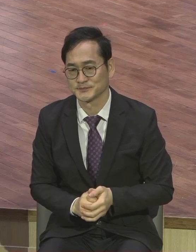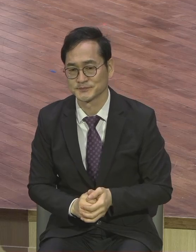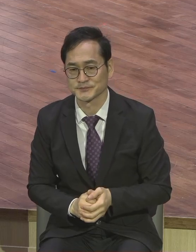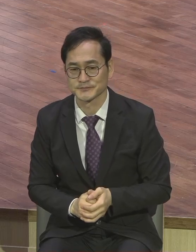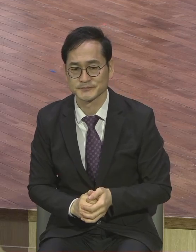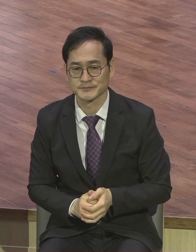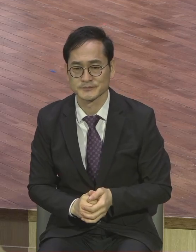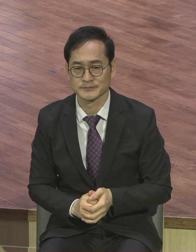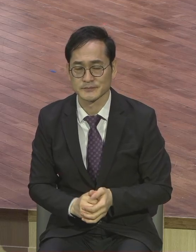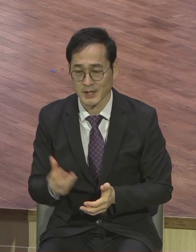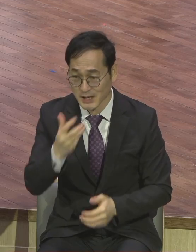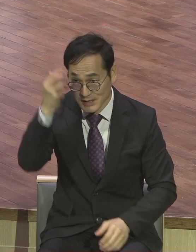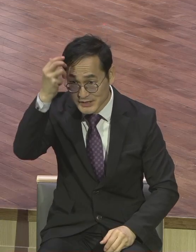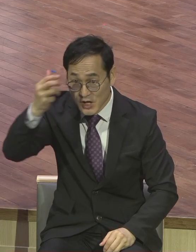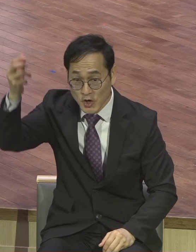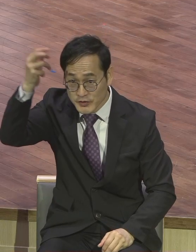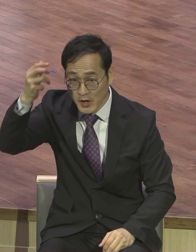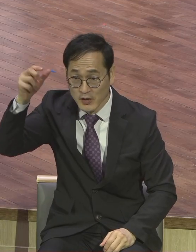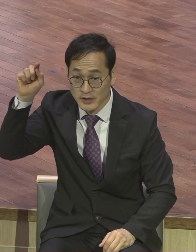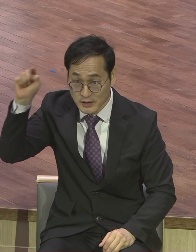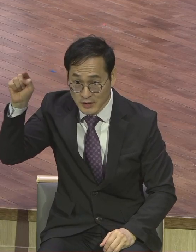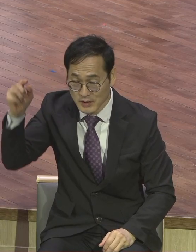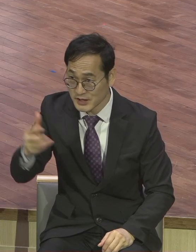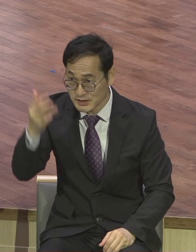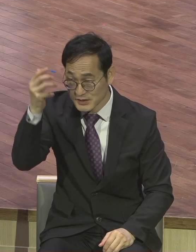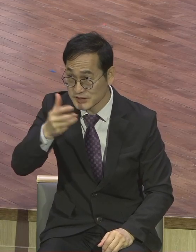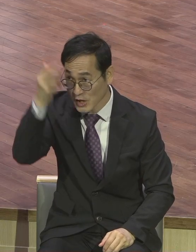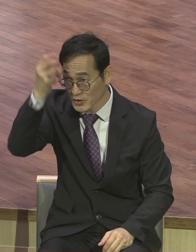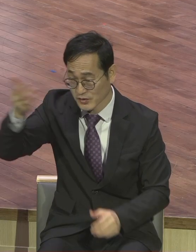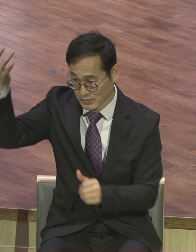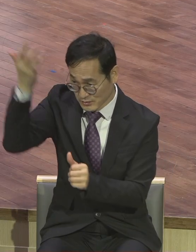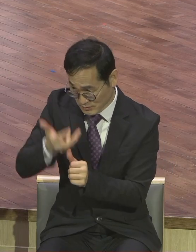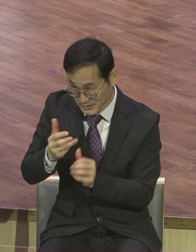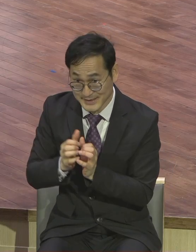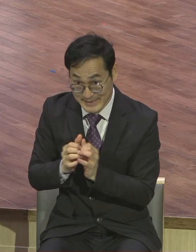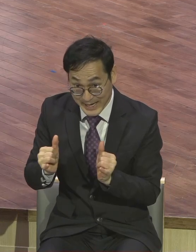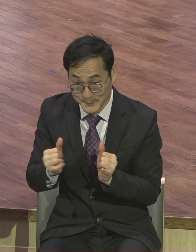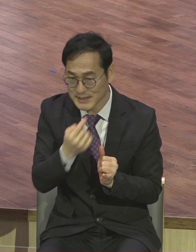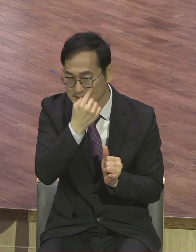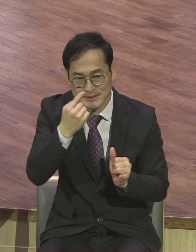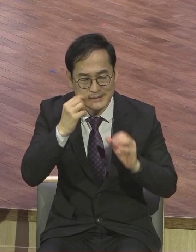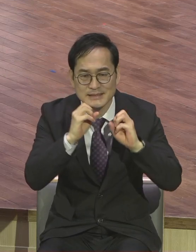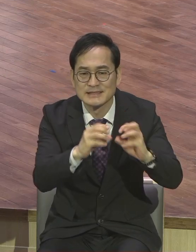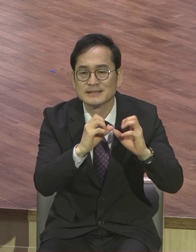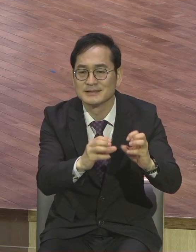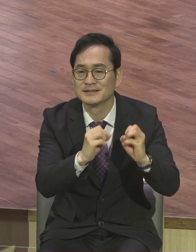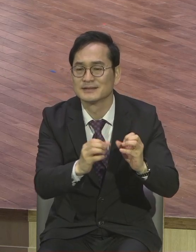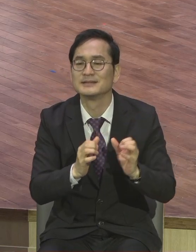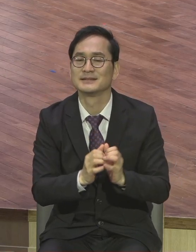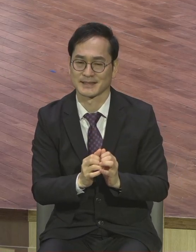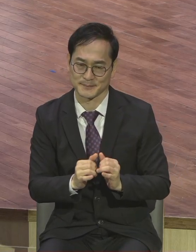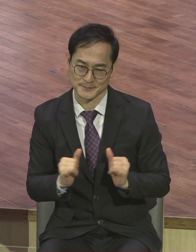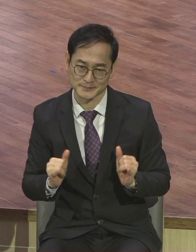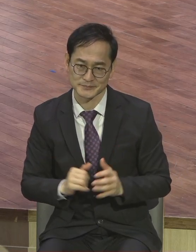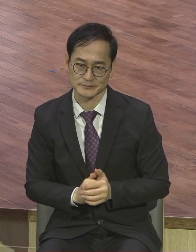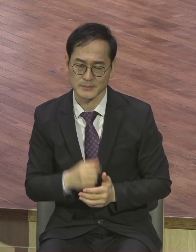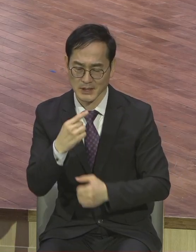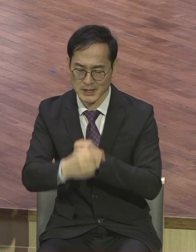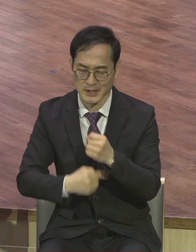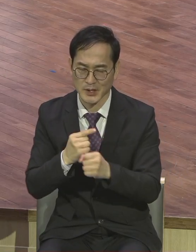성령은 성령의 사람은 정원하는 삶을 사는 것 전혀 1년이 가도 2년이 가도 한